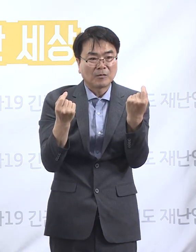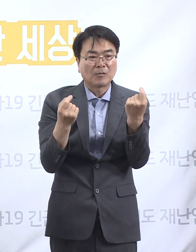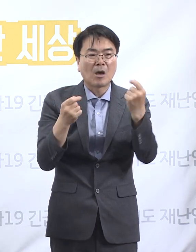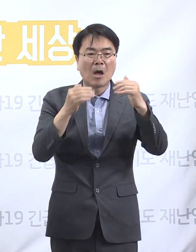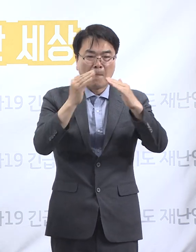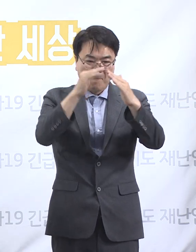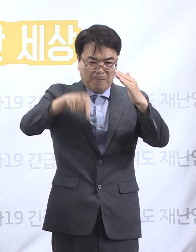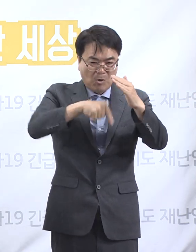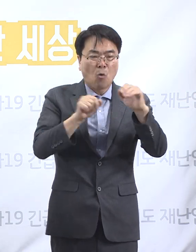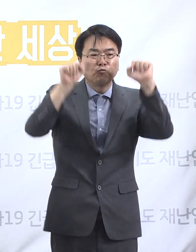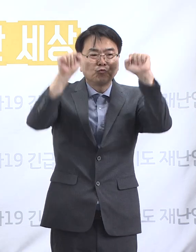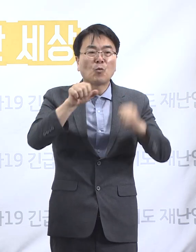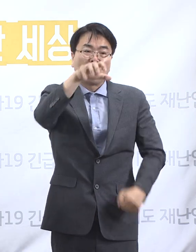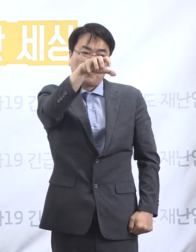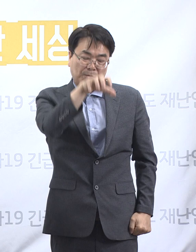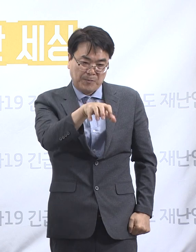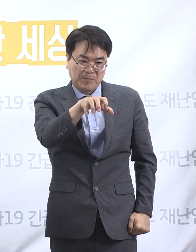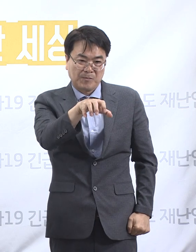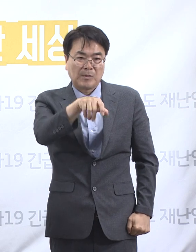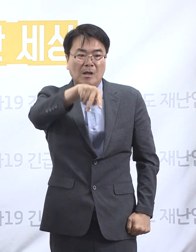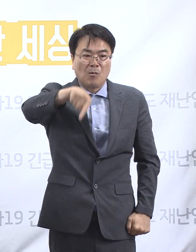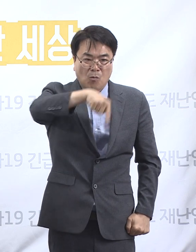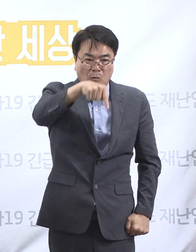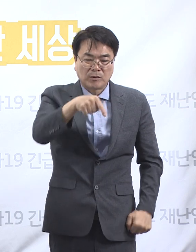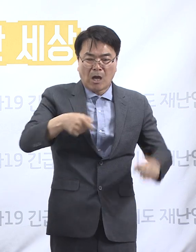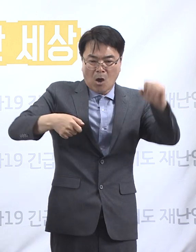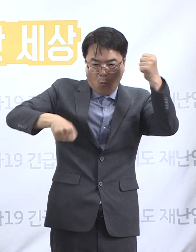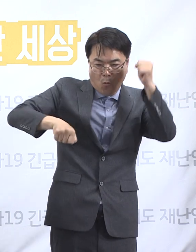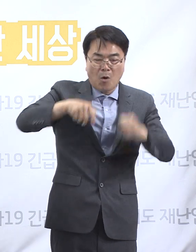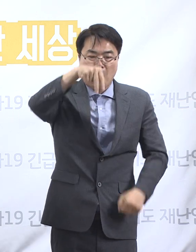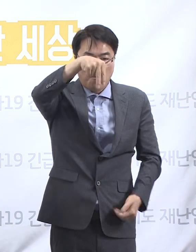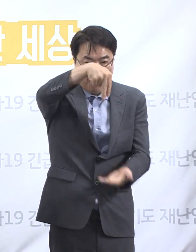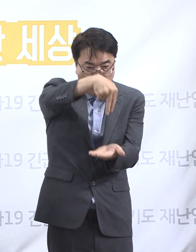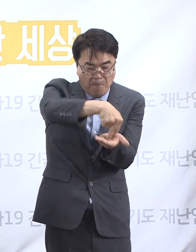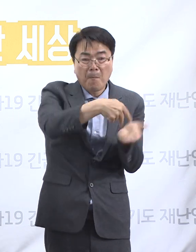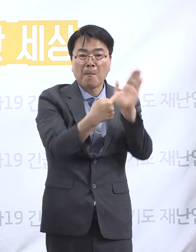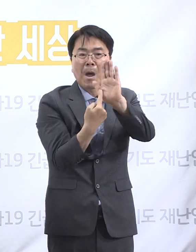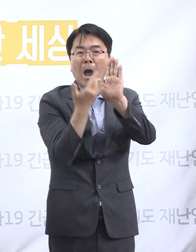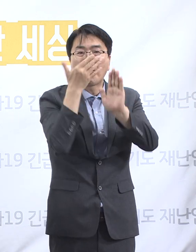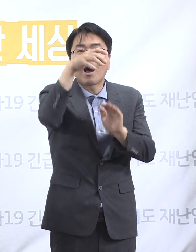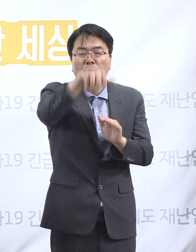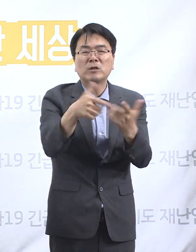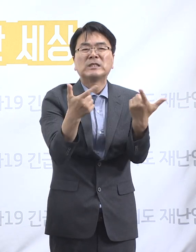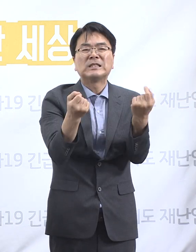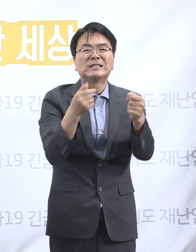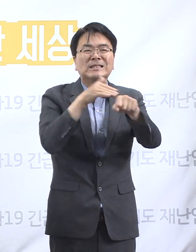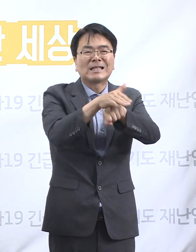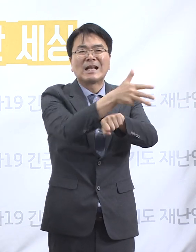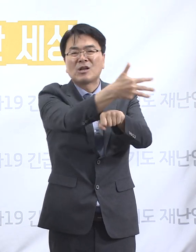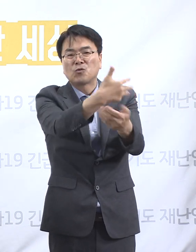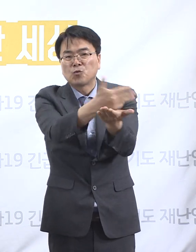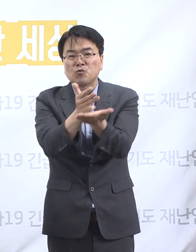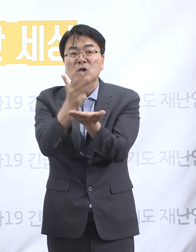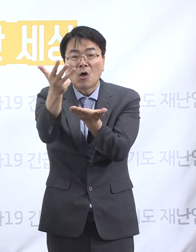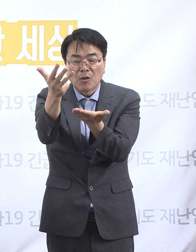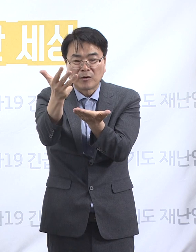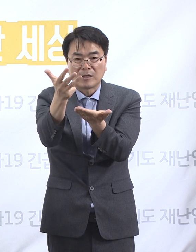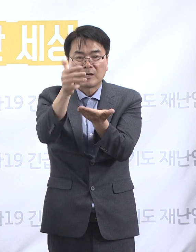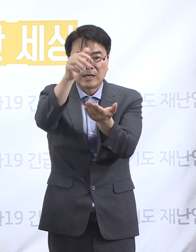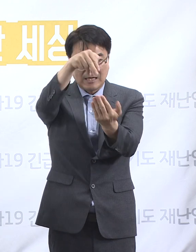집단운동시설, 실내 스탠딩공연장 등 8개 업종으로 해당 시설은 운영을 자제해야 하며